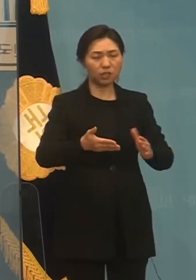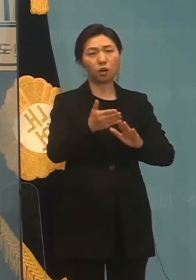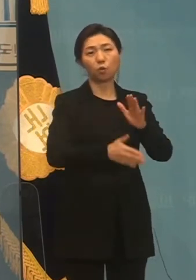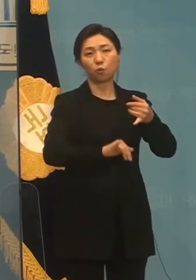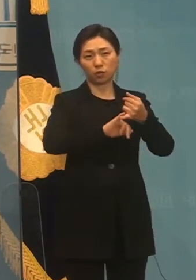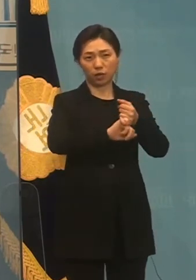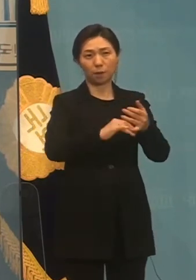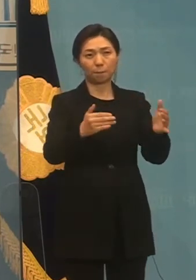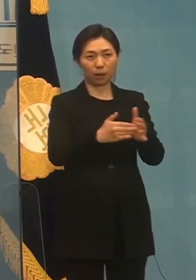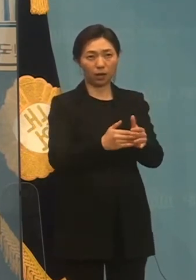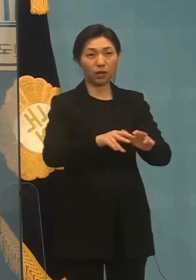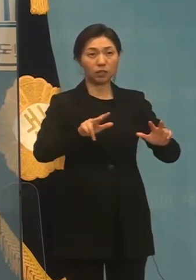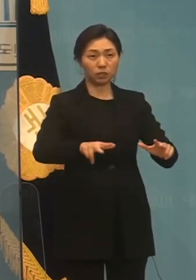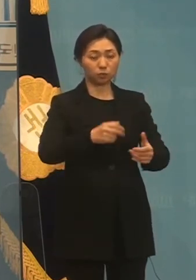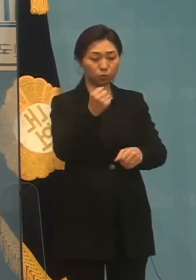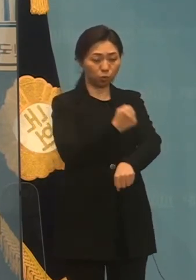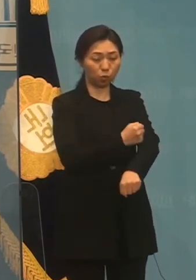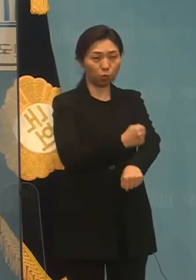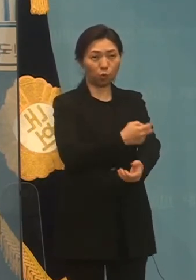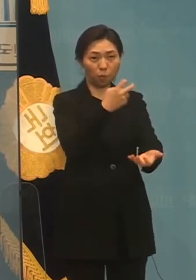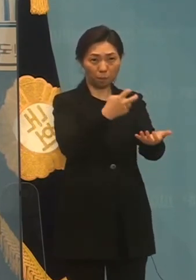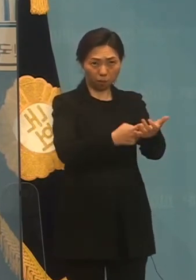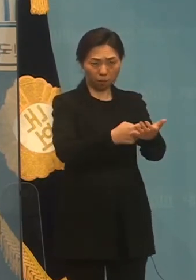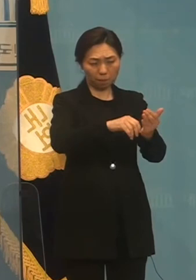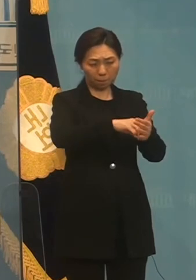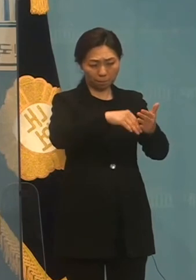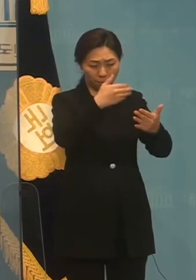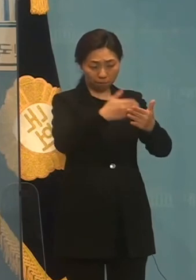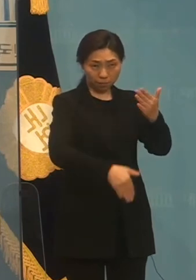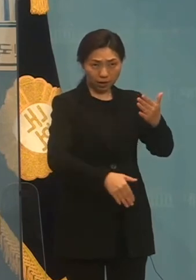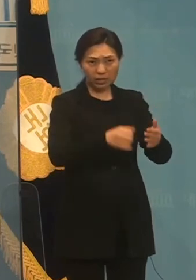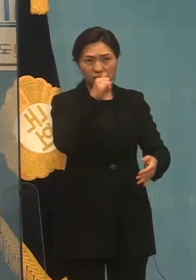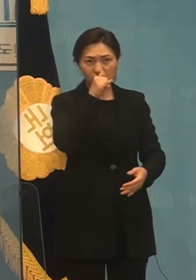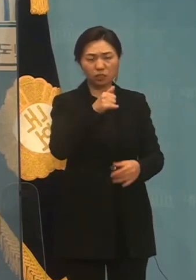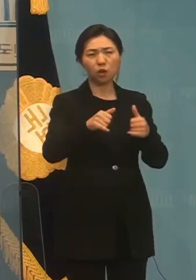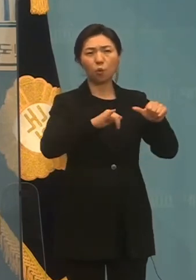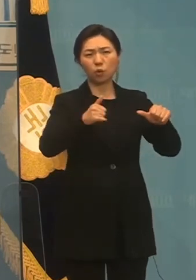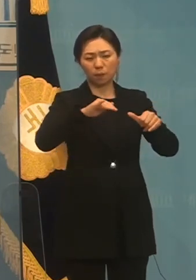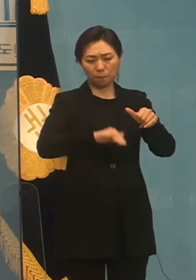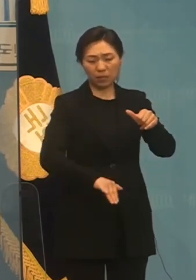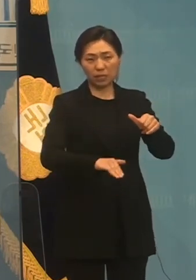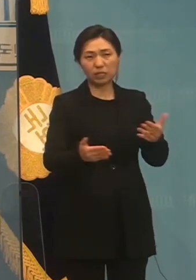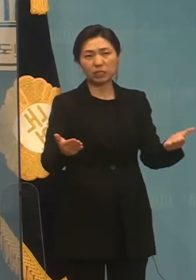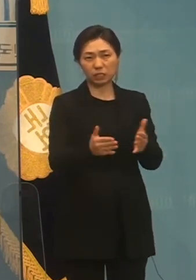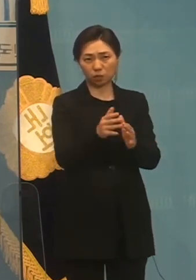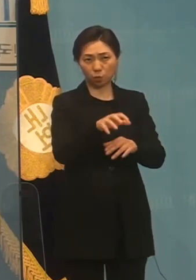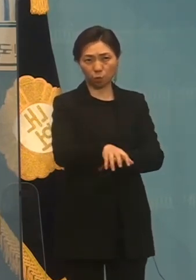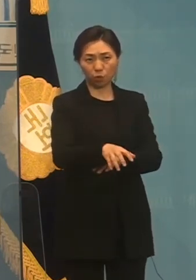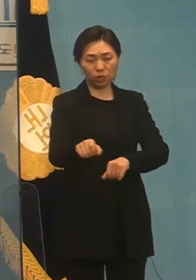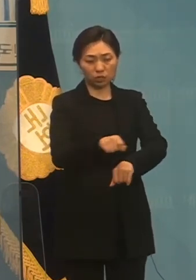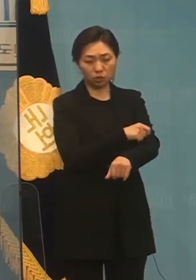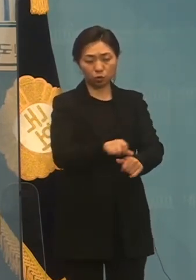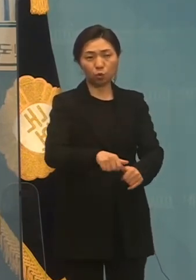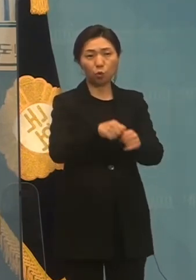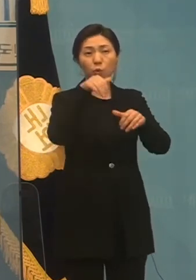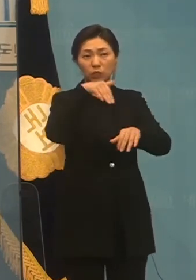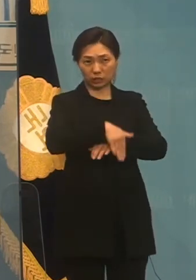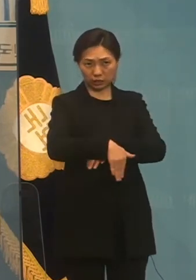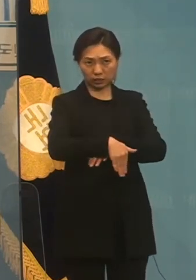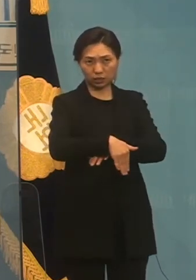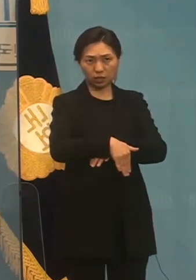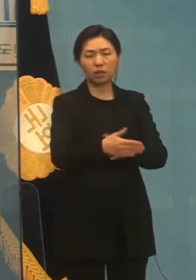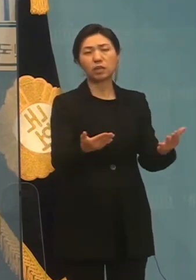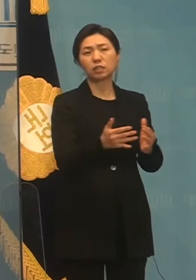현행 노동법이 배제하고 있는 5인 미만 사업장, 휴대폰, 특수블록 노동자 등 일하는 시민들과